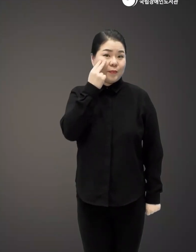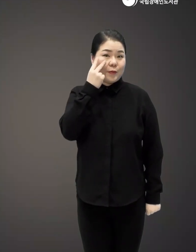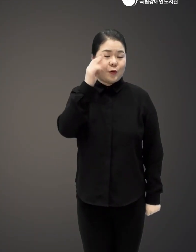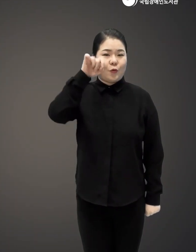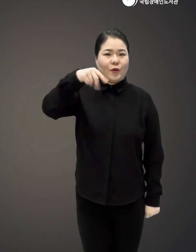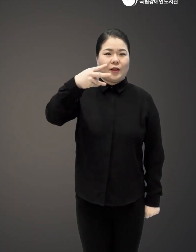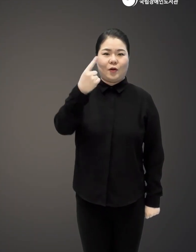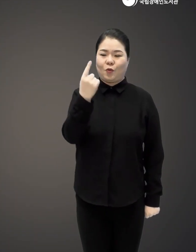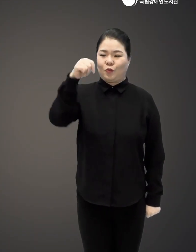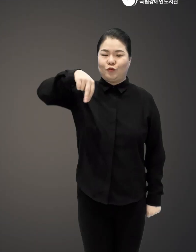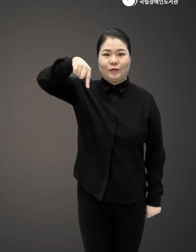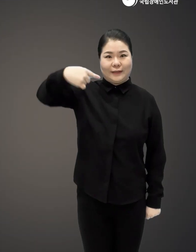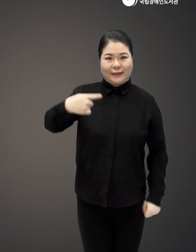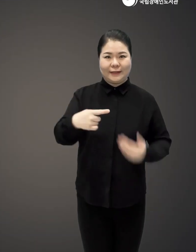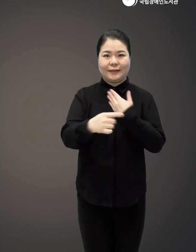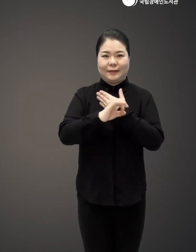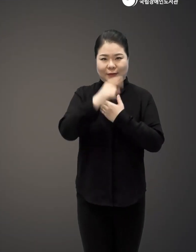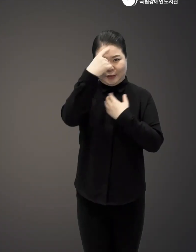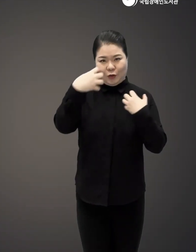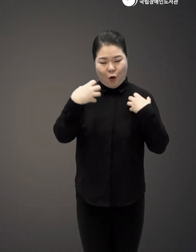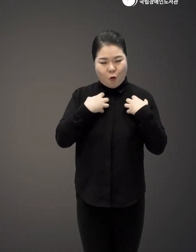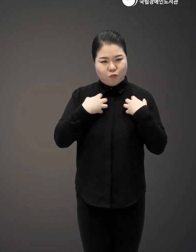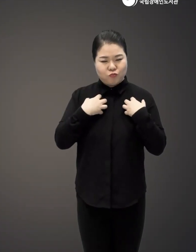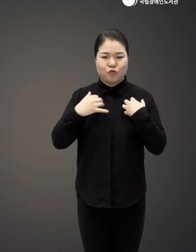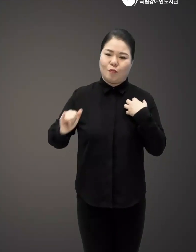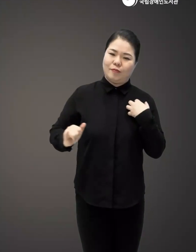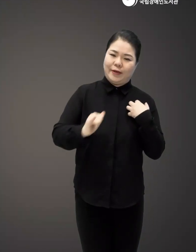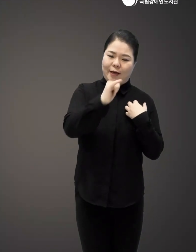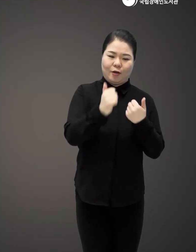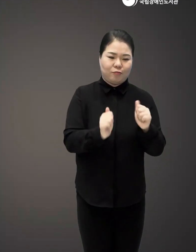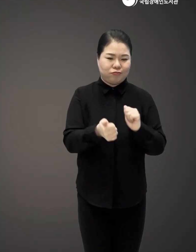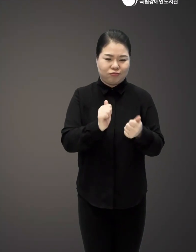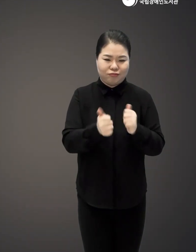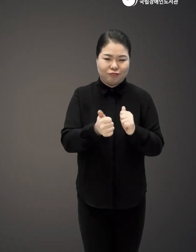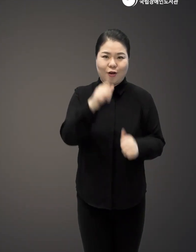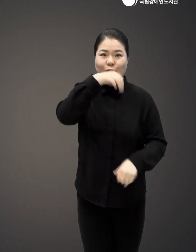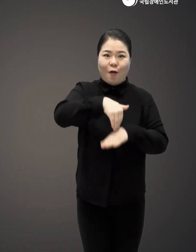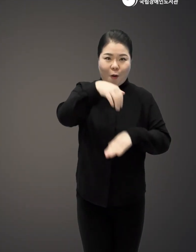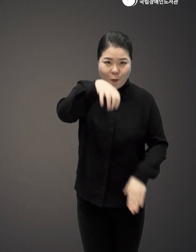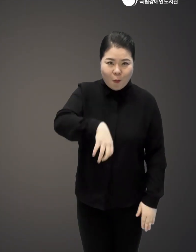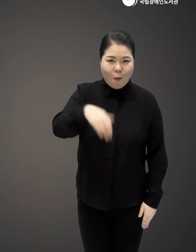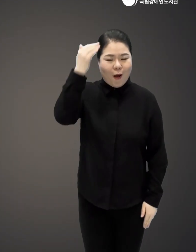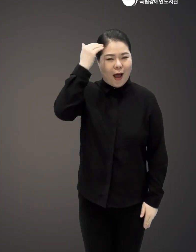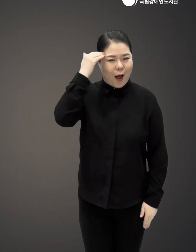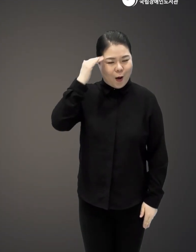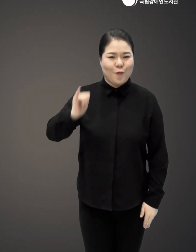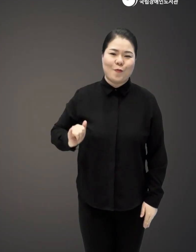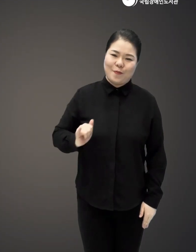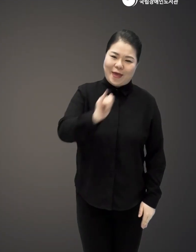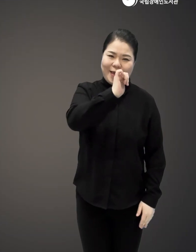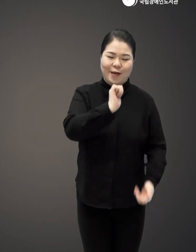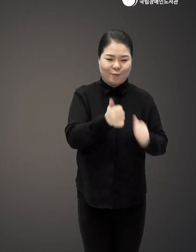윌로우스의 임시정보 공군훈련터 한인 비행사 양성소